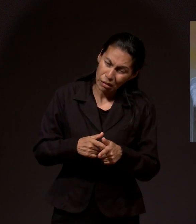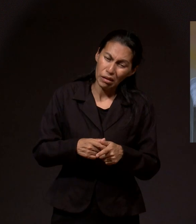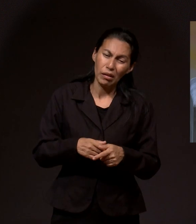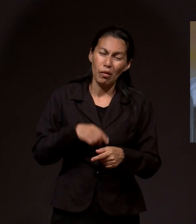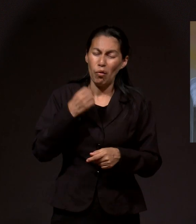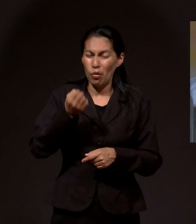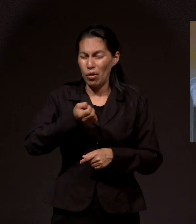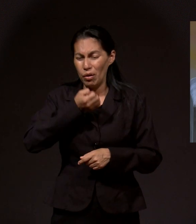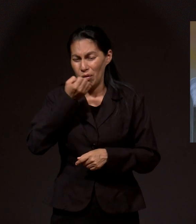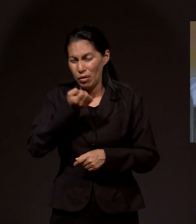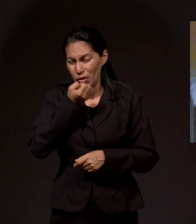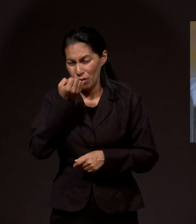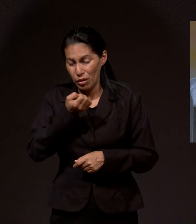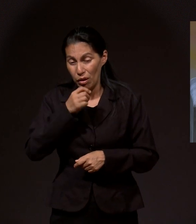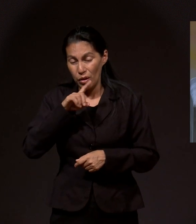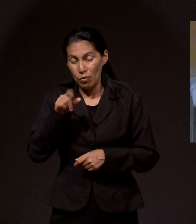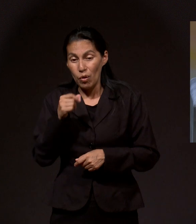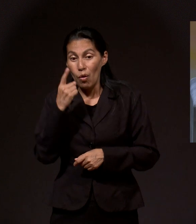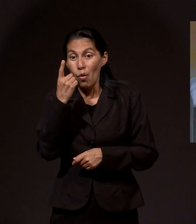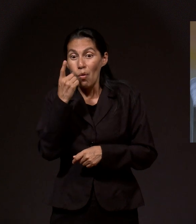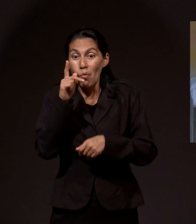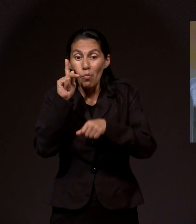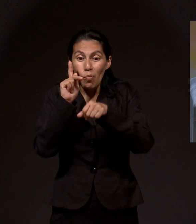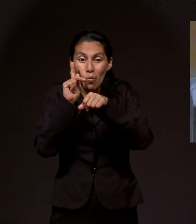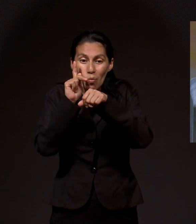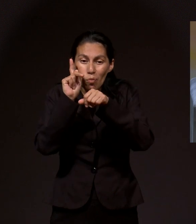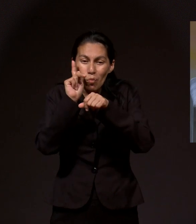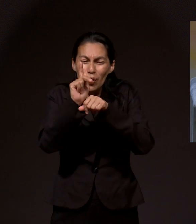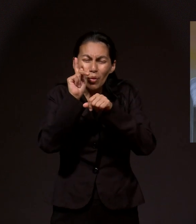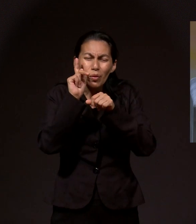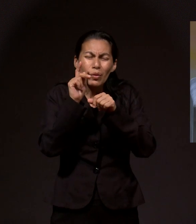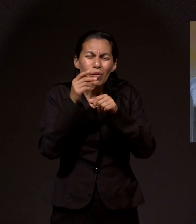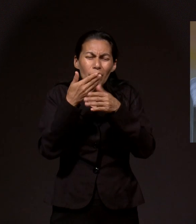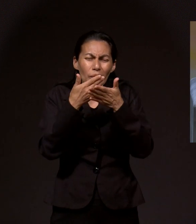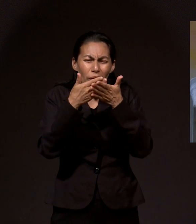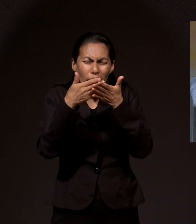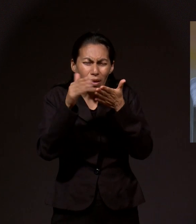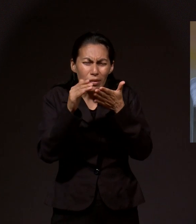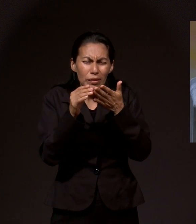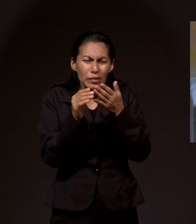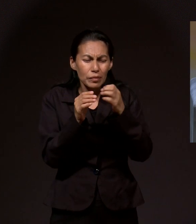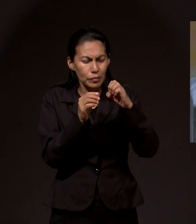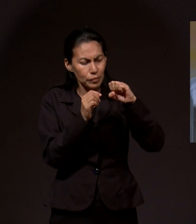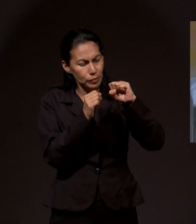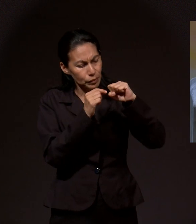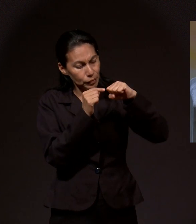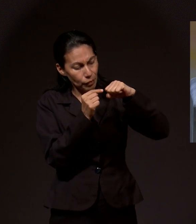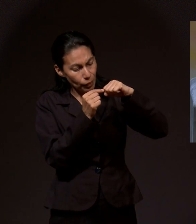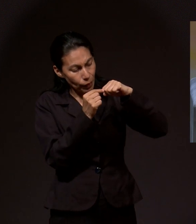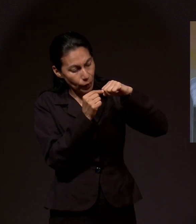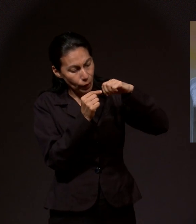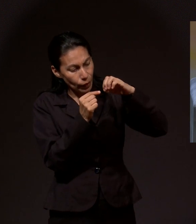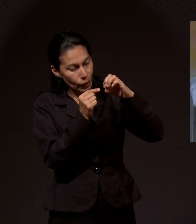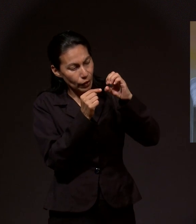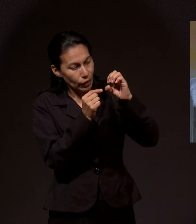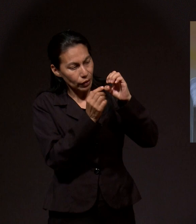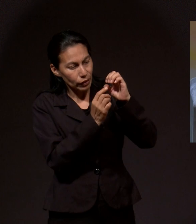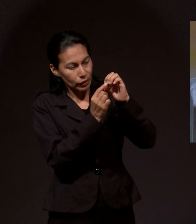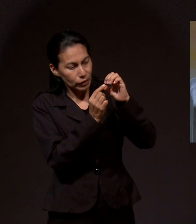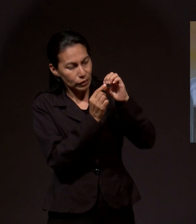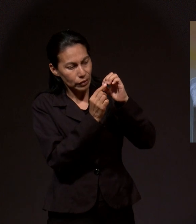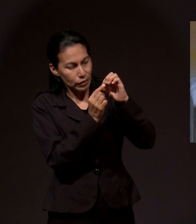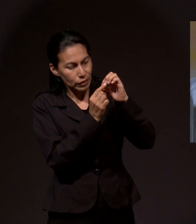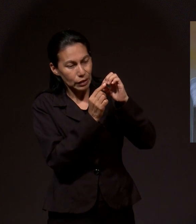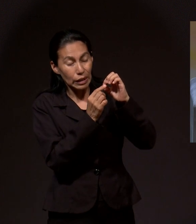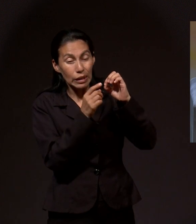siguiente vi un punto blanco que estaba en mi encía y